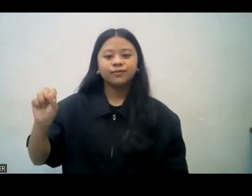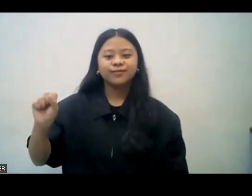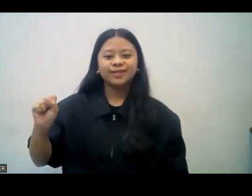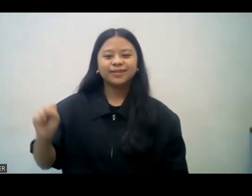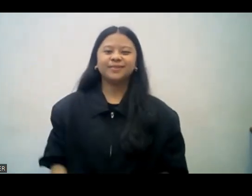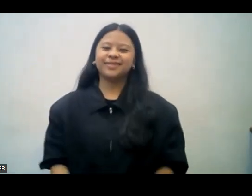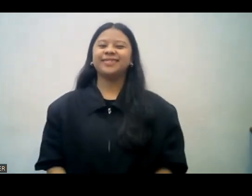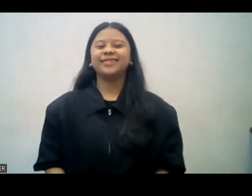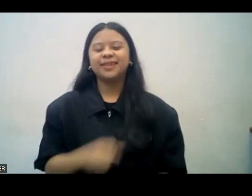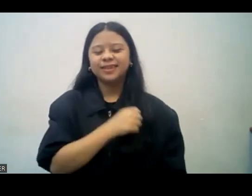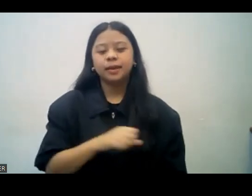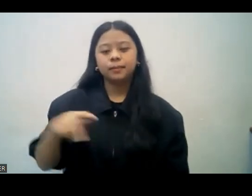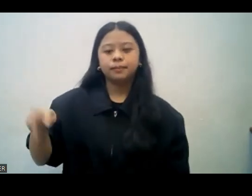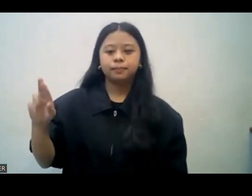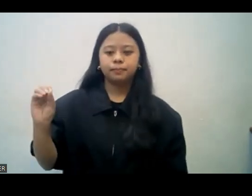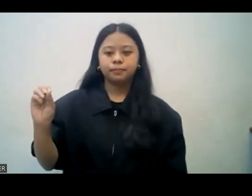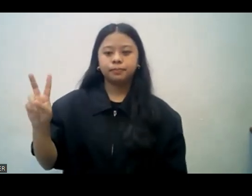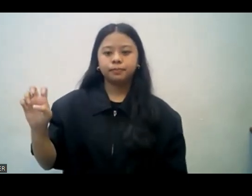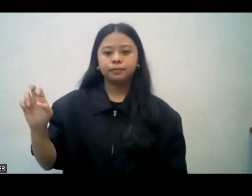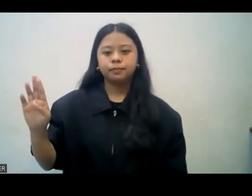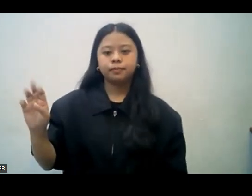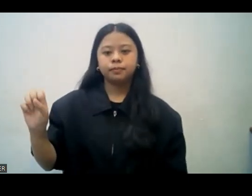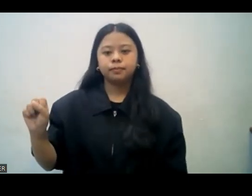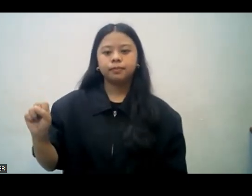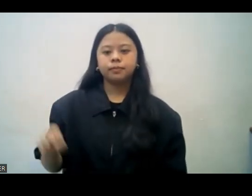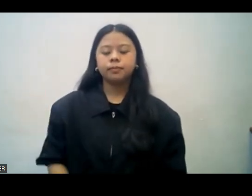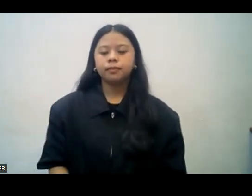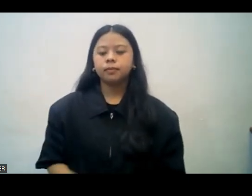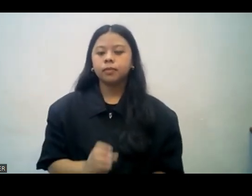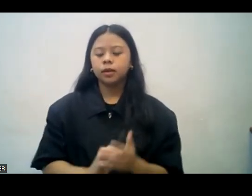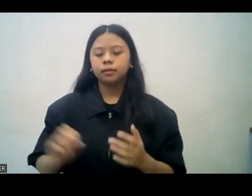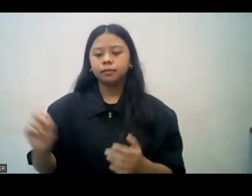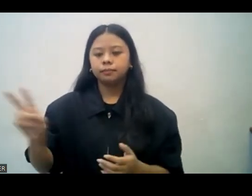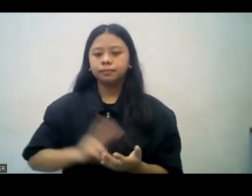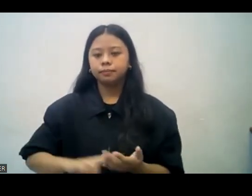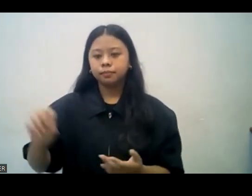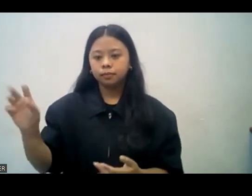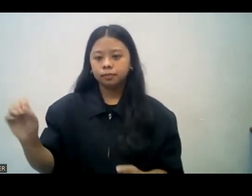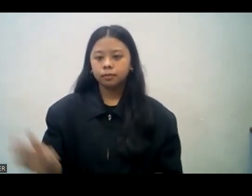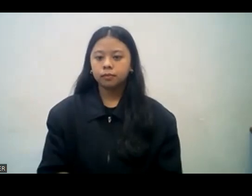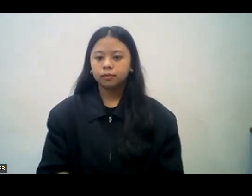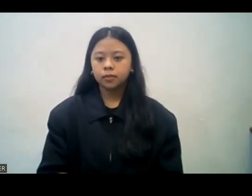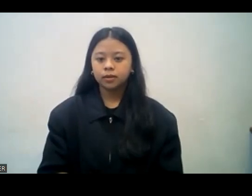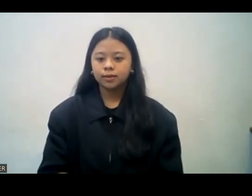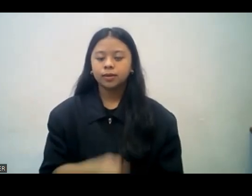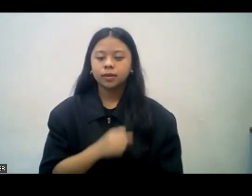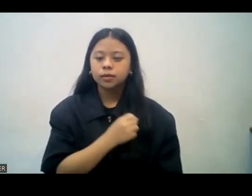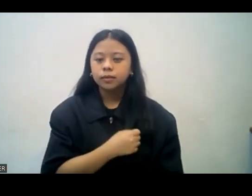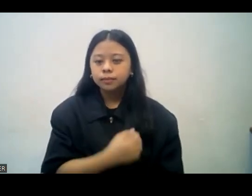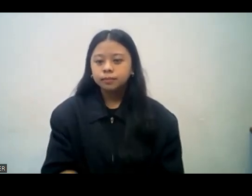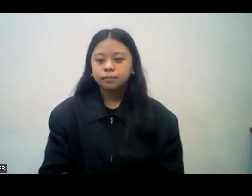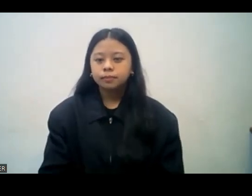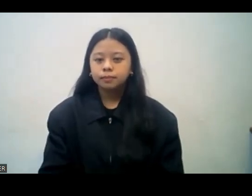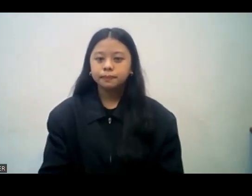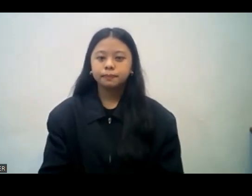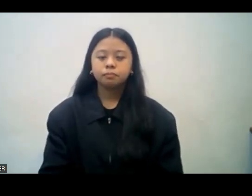Basahin po natin ng sabay-sabay, 3, 2, 1. Ang lakad ng hangal sa sarili niyang paningin ay wasto, ngunit ang marunong ay